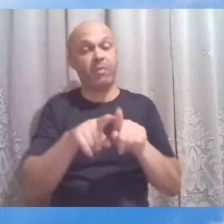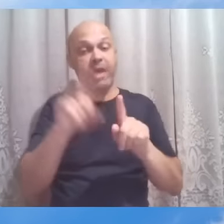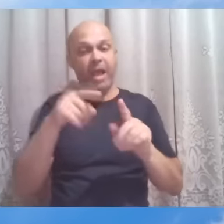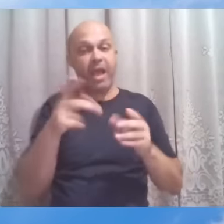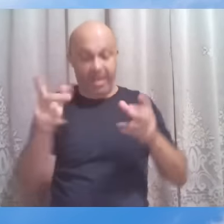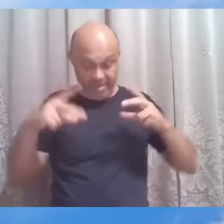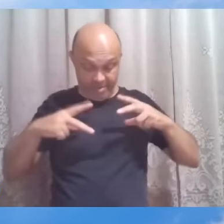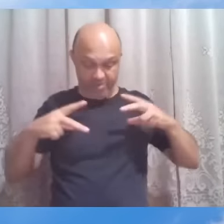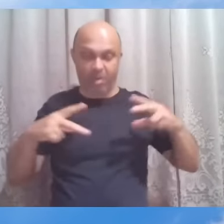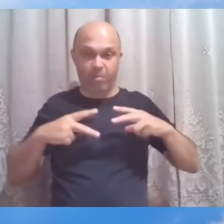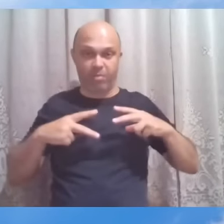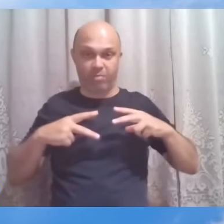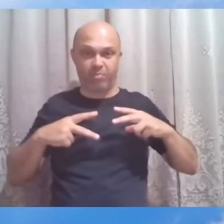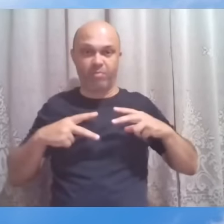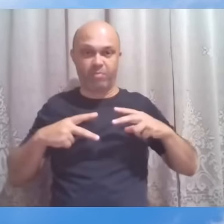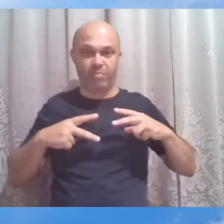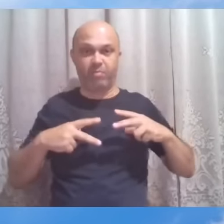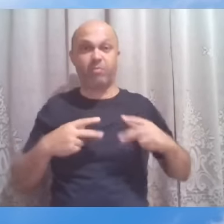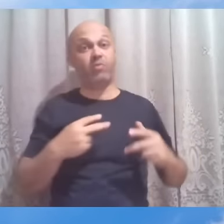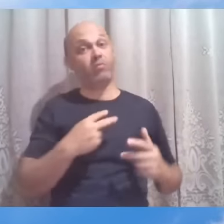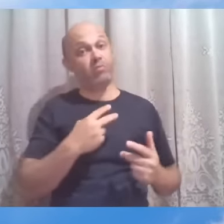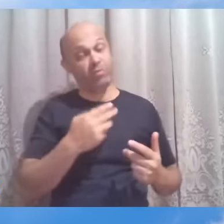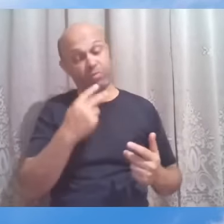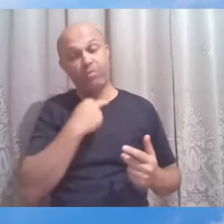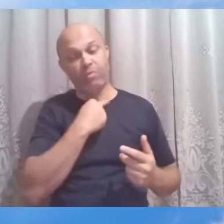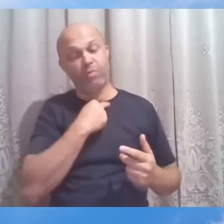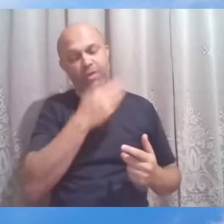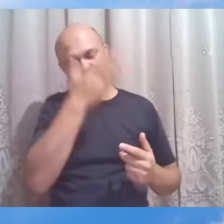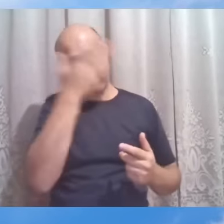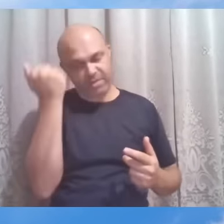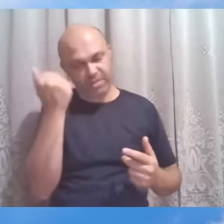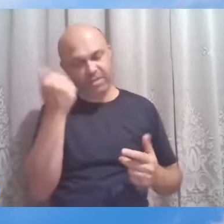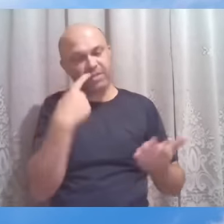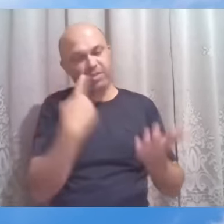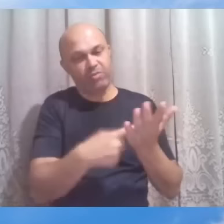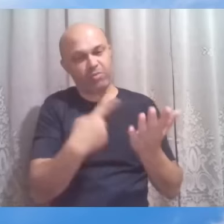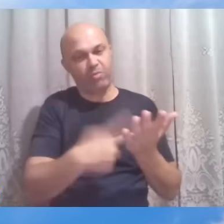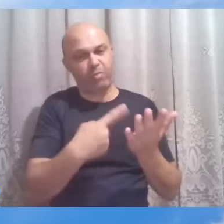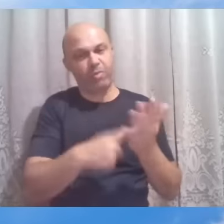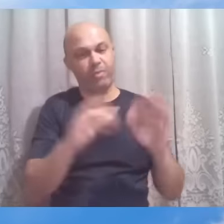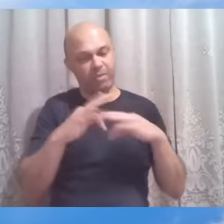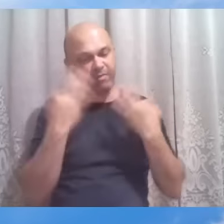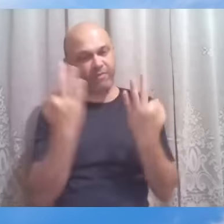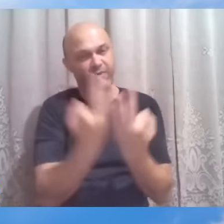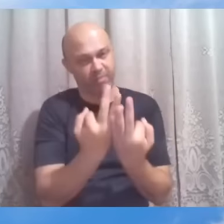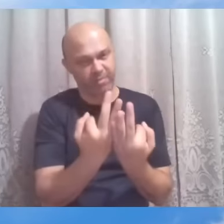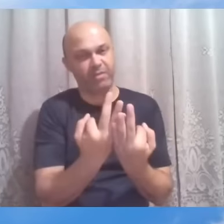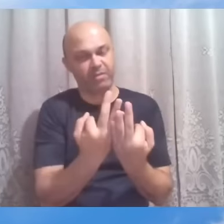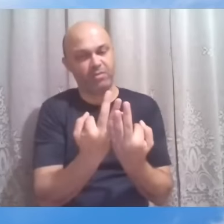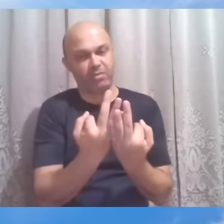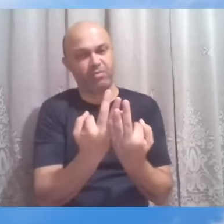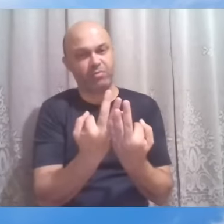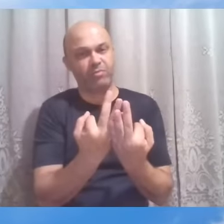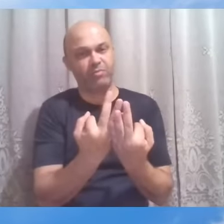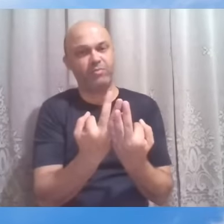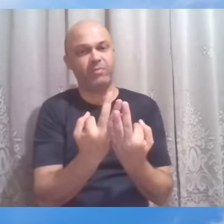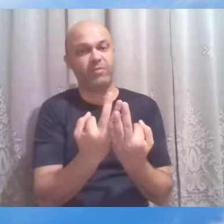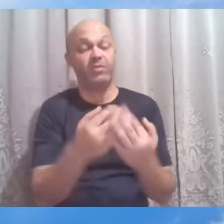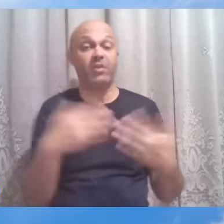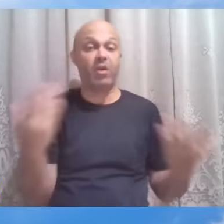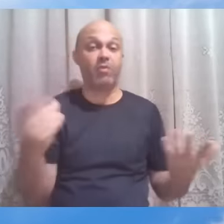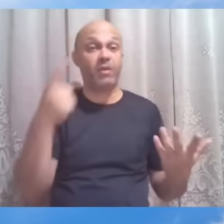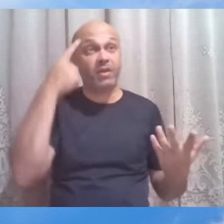esqueçamos dos compromissos sagrados da família ou dos corações que estão ao nosso redor. Então, uma ideia de